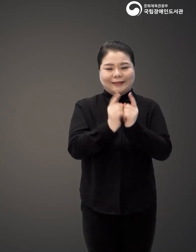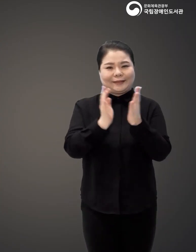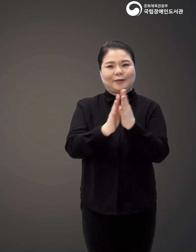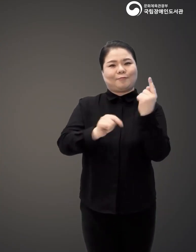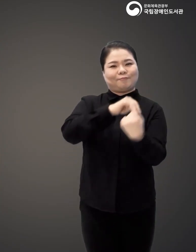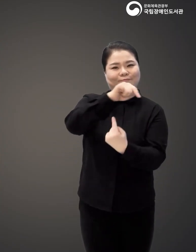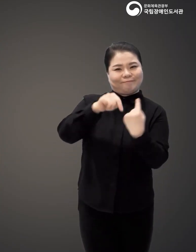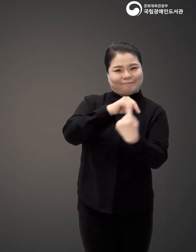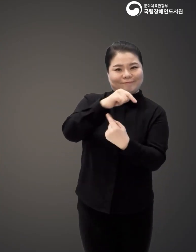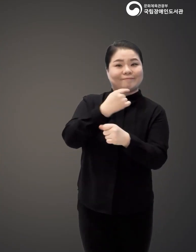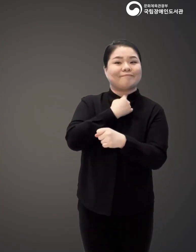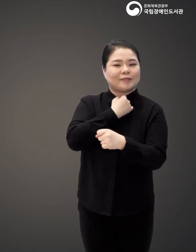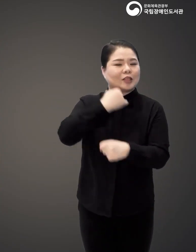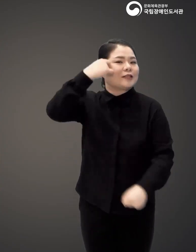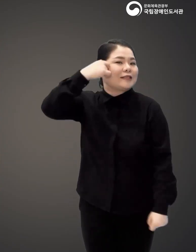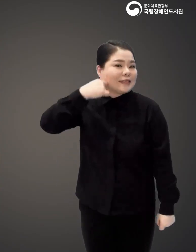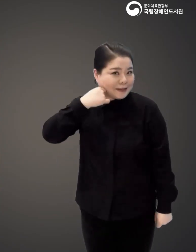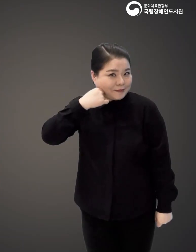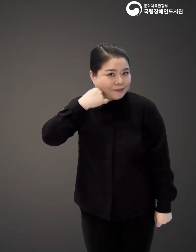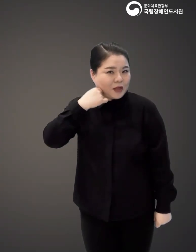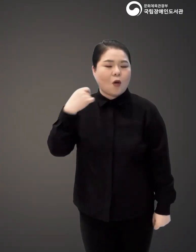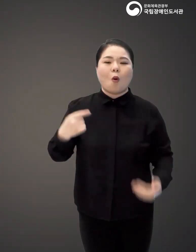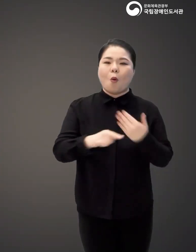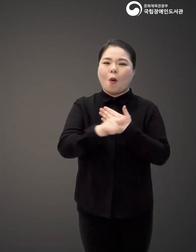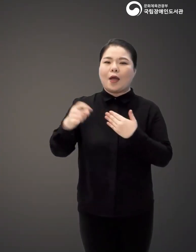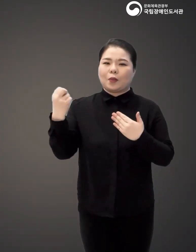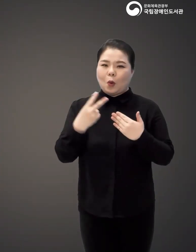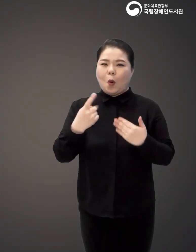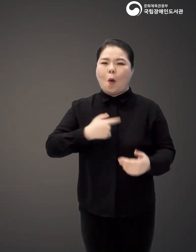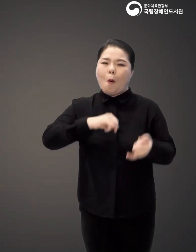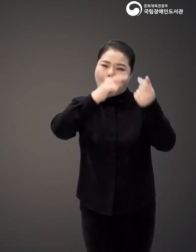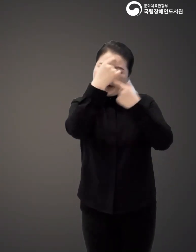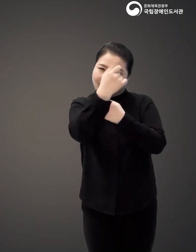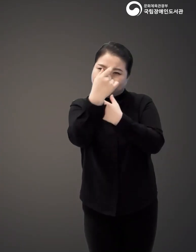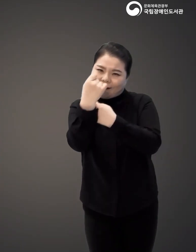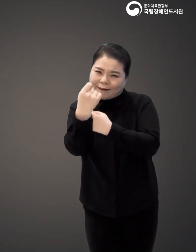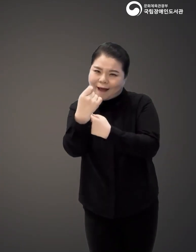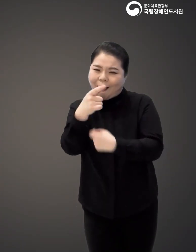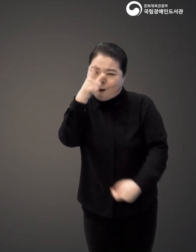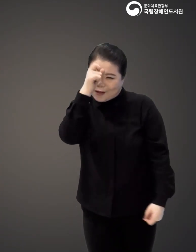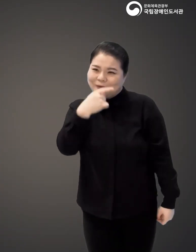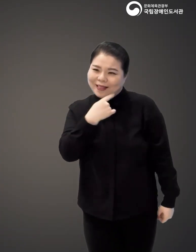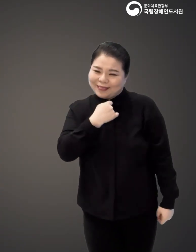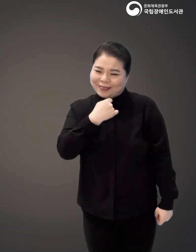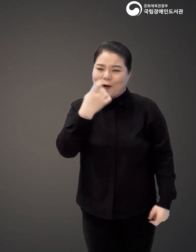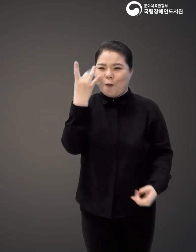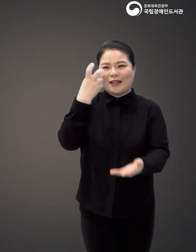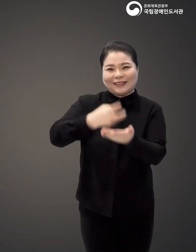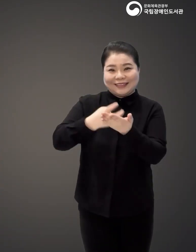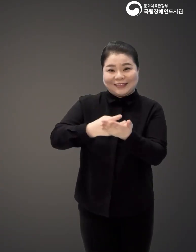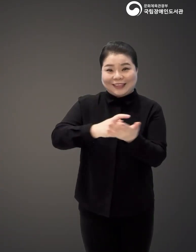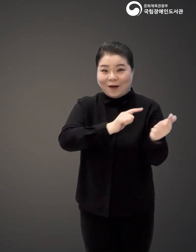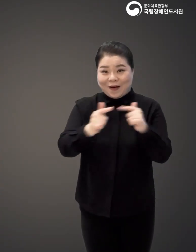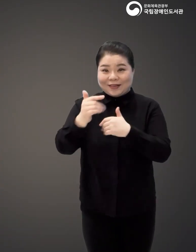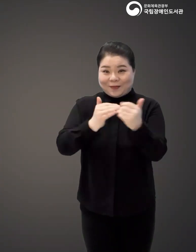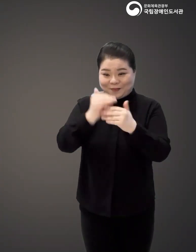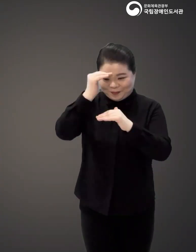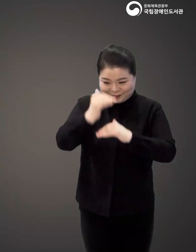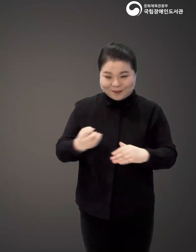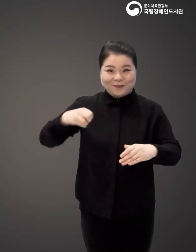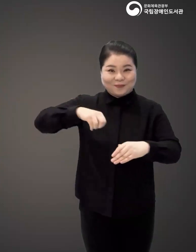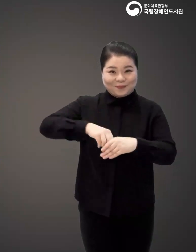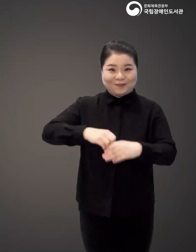사업체를 운영하며 겪어온 소회 그 외에 본인이 반드시 고수했던 여러 원칙들까지 다양한 경험담으로 녹여냈는데요.